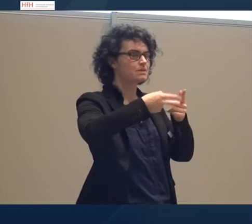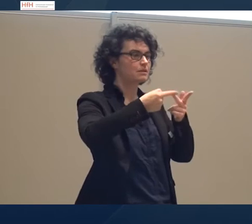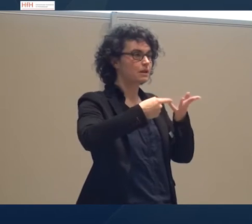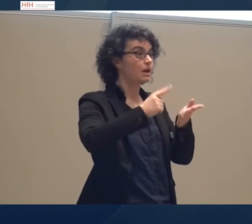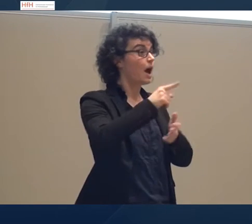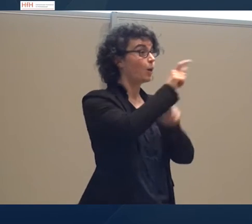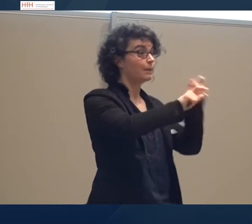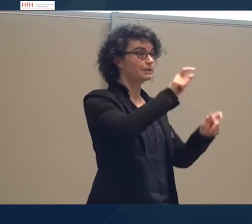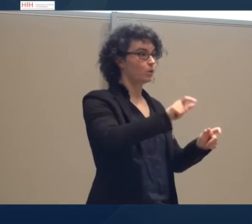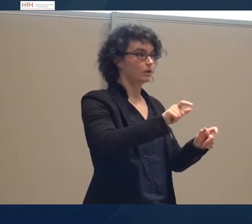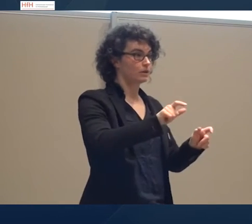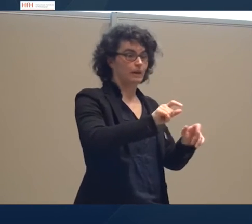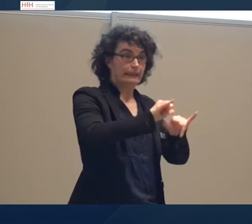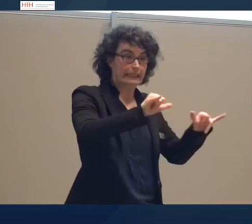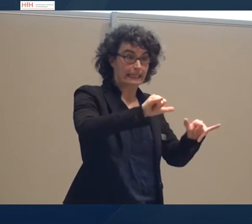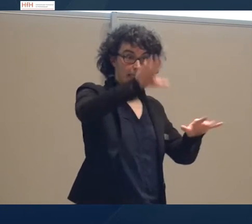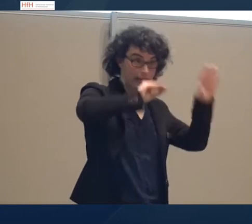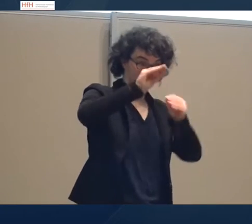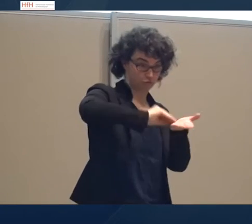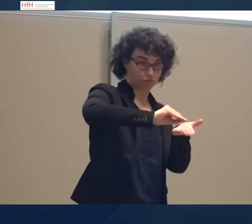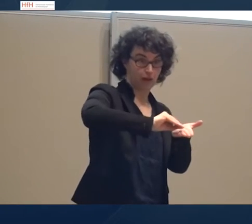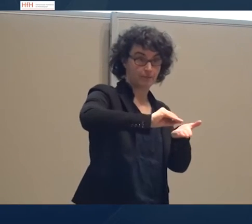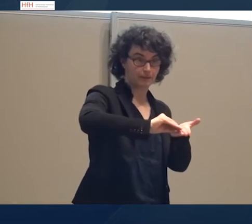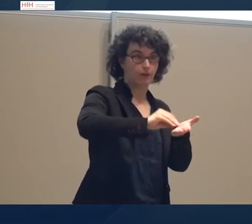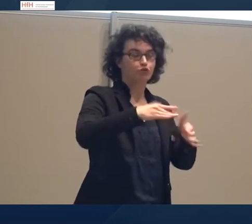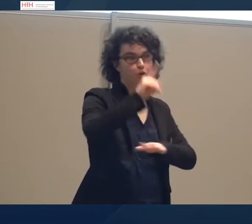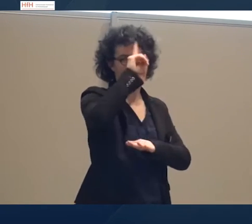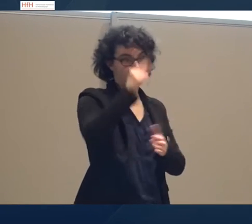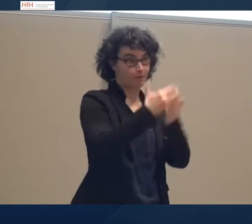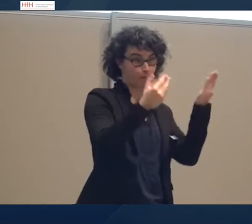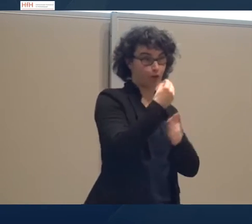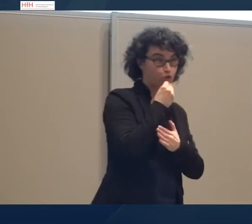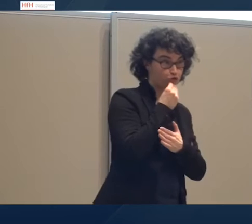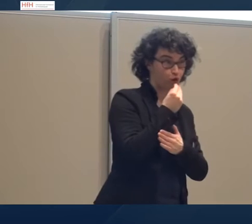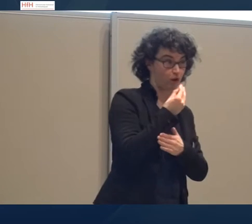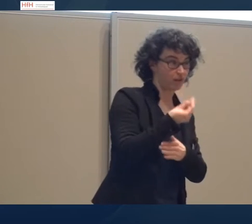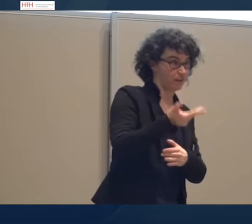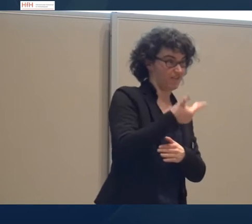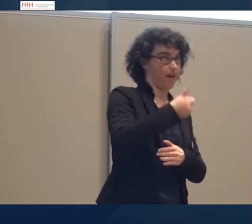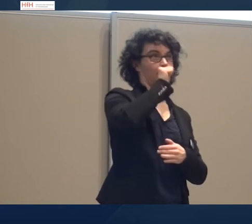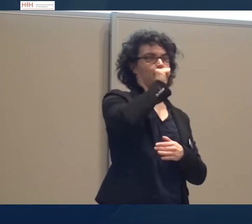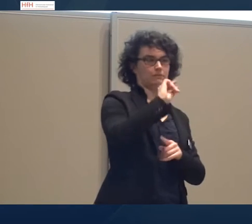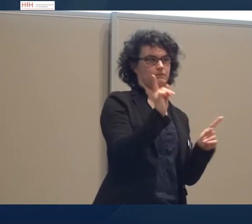nie schreiben. Also es gibt Konzepte und Organisationsformen, in denen